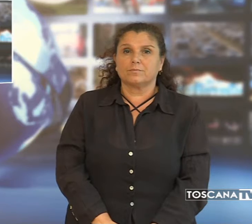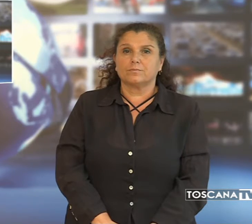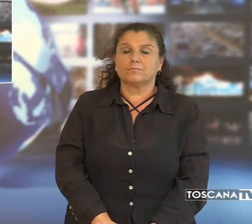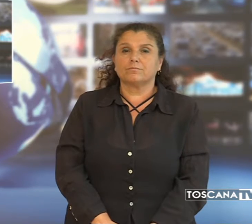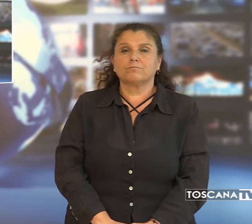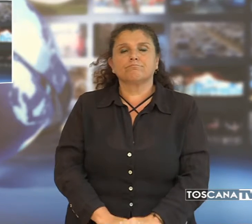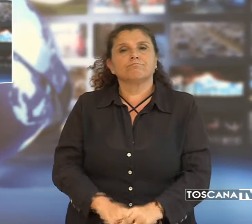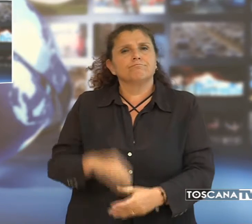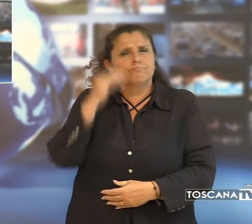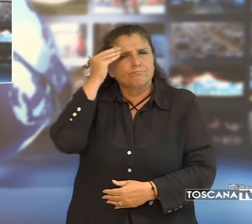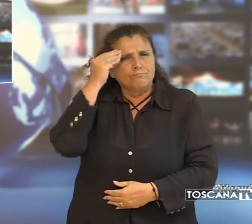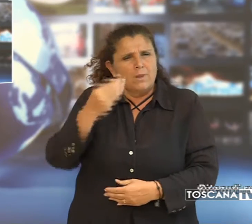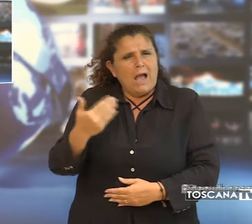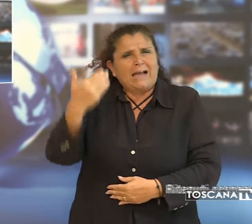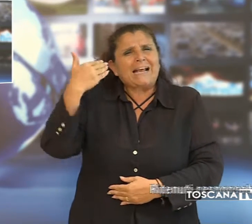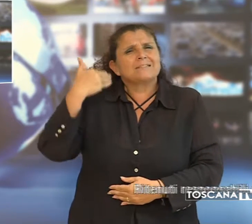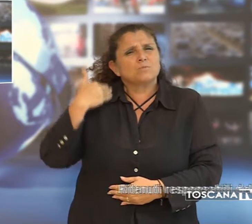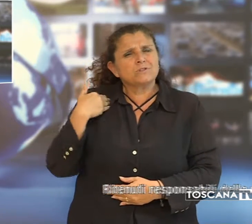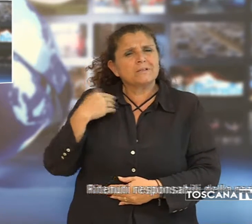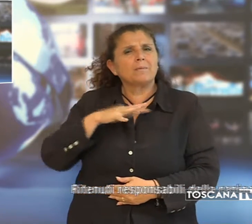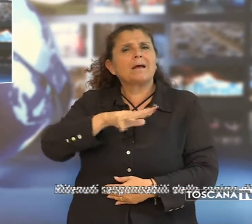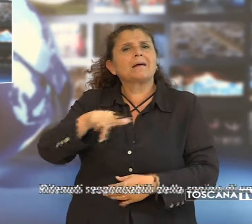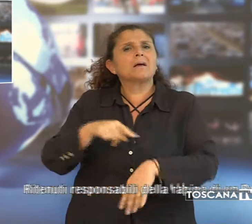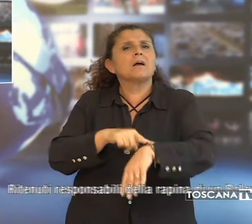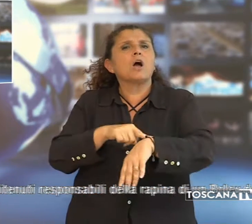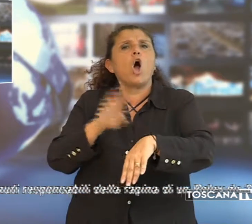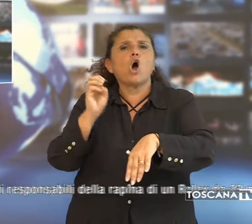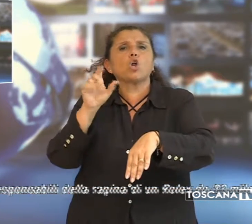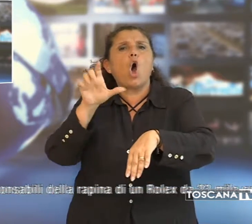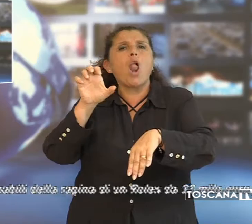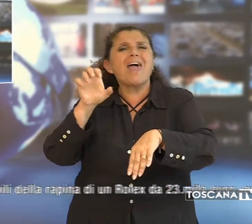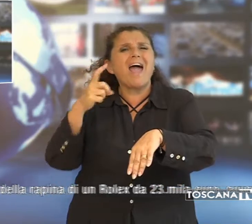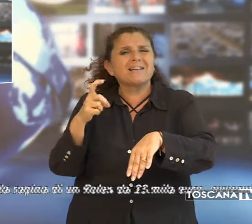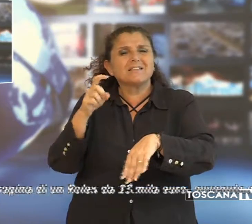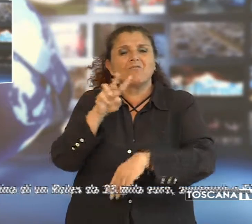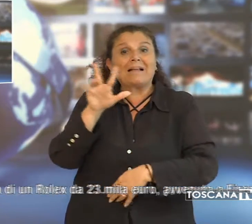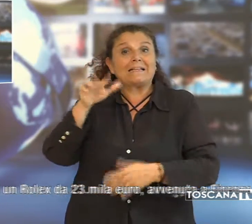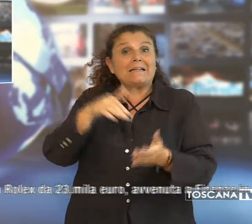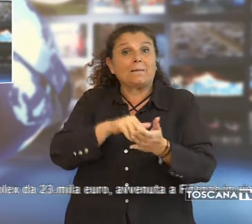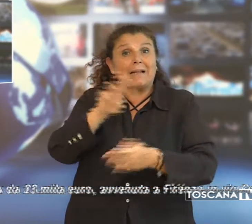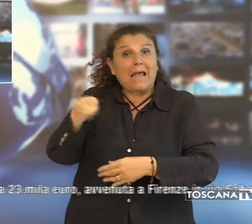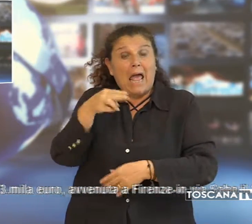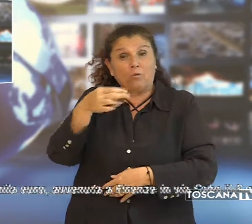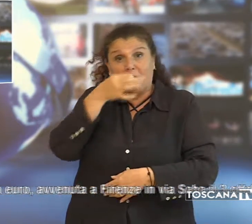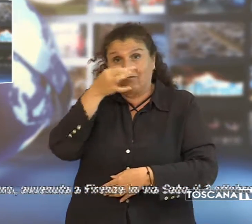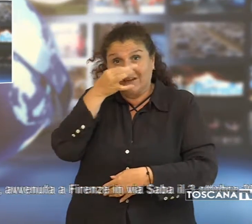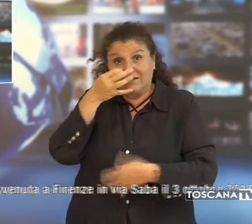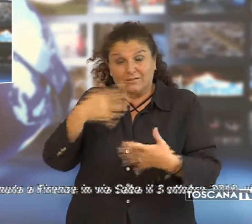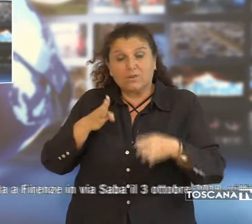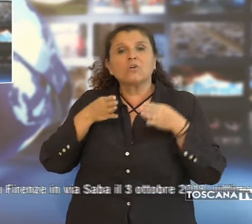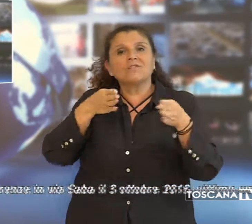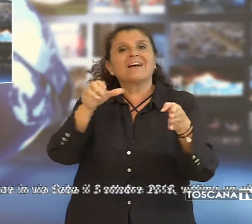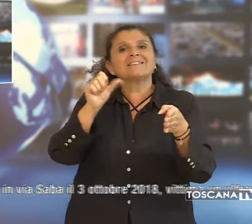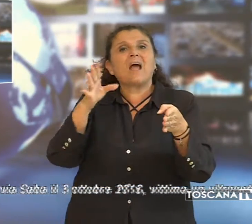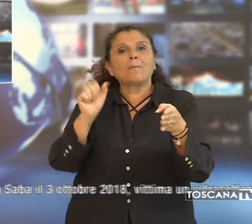Ritenuti responsabili della pena di un Rolex da 23 mila euro avvenuta a Firenze, in via Saba,